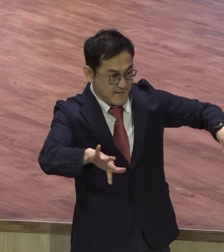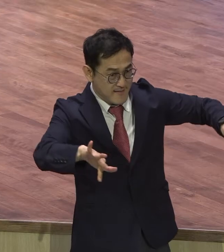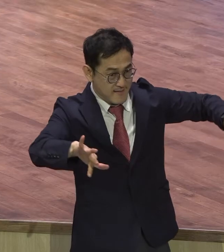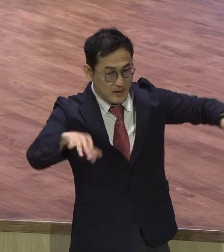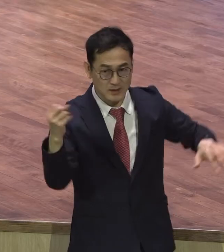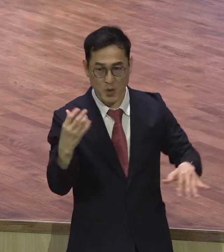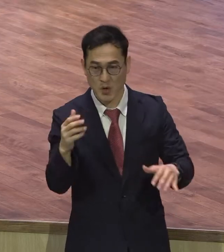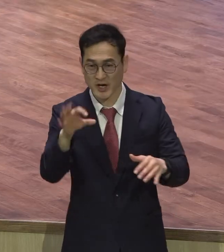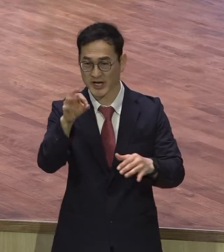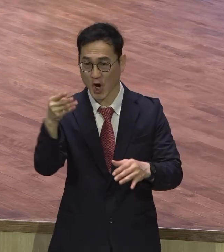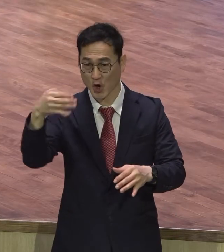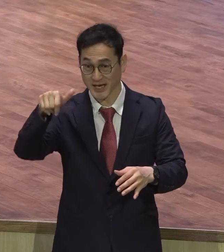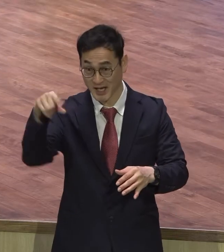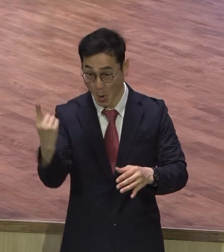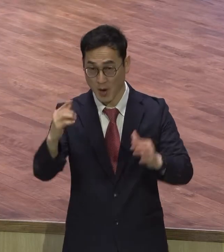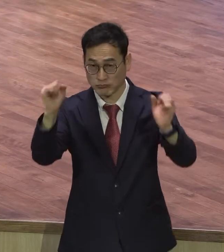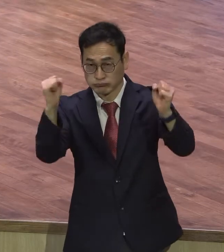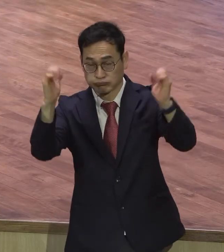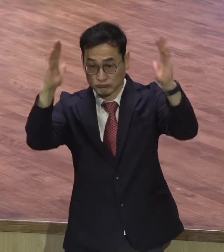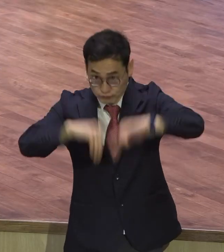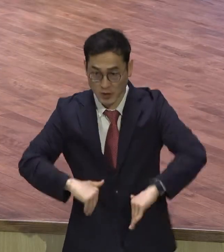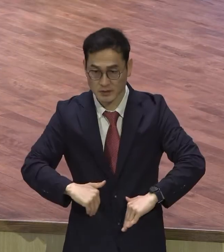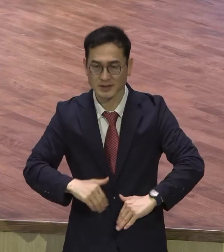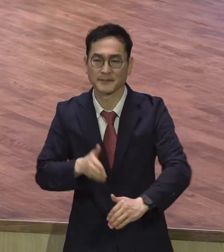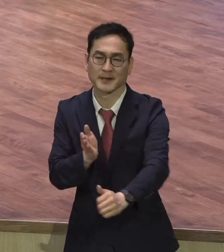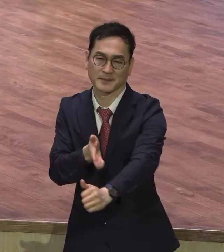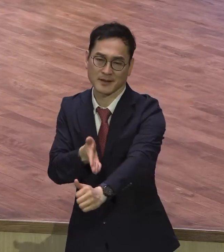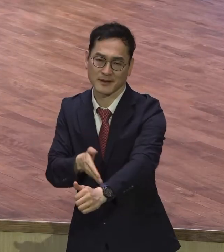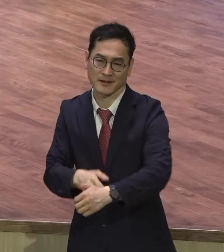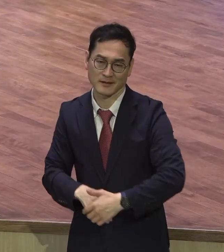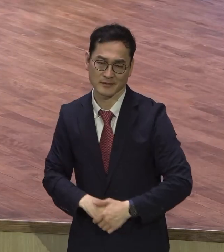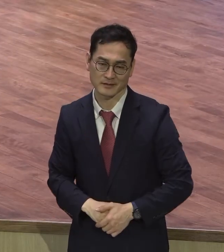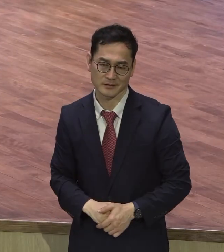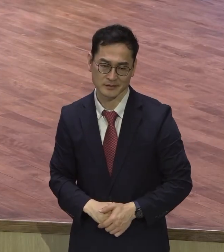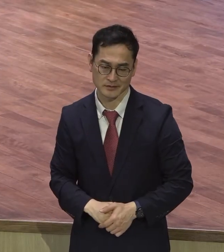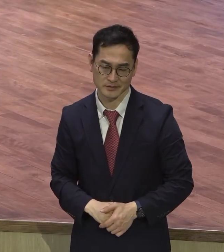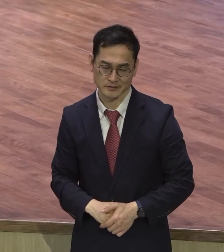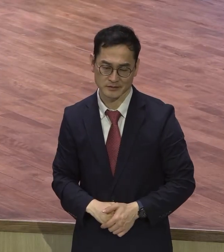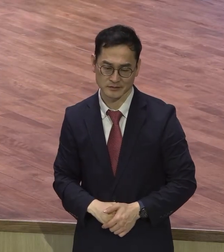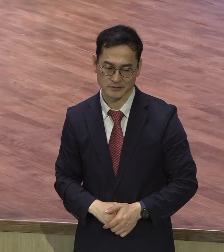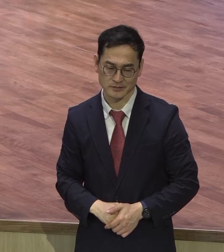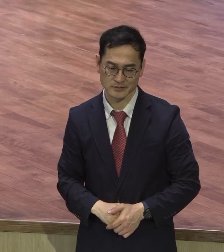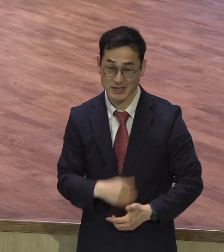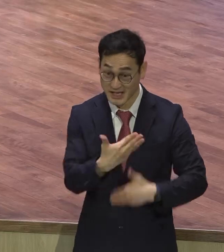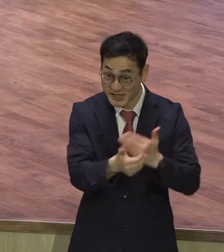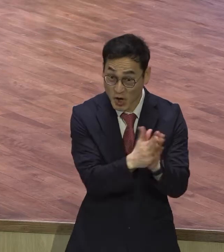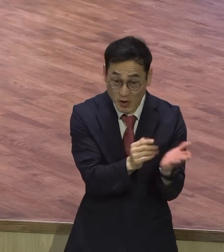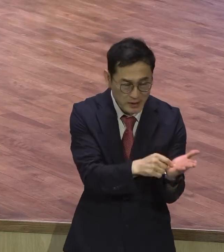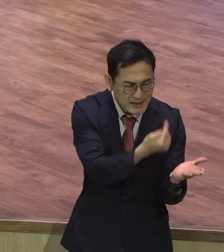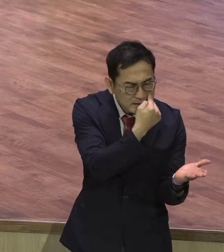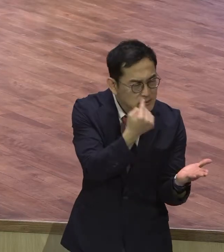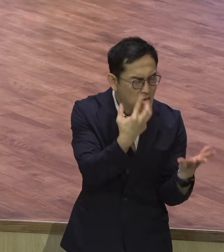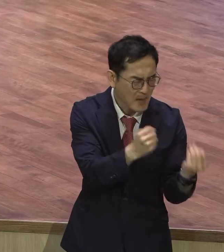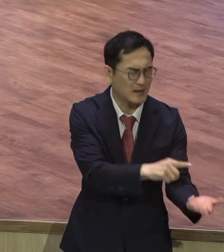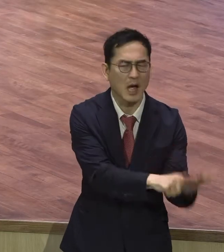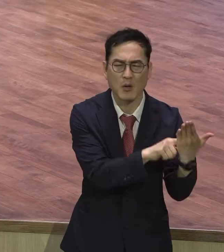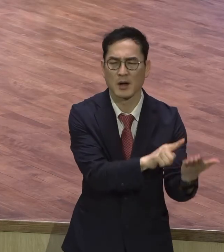바랍니다 도대체 이해할 수 없는 그런 성리의 증거들 성경에 쫙 나와 있으니까 성경에 나와 있는데